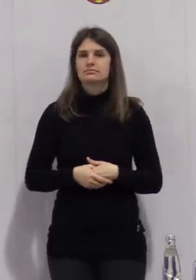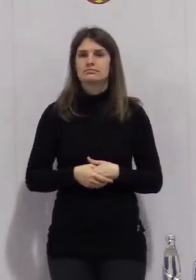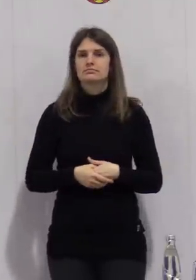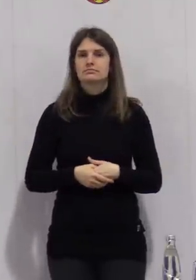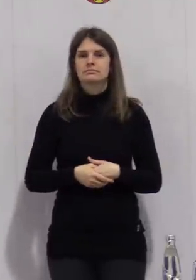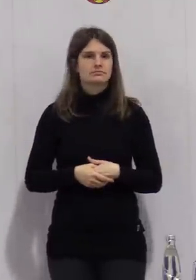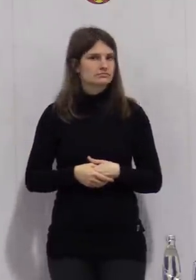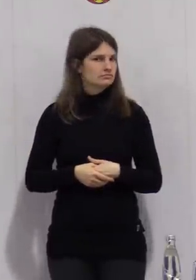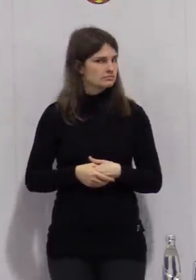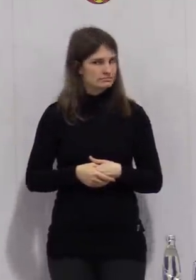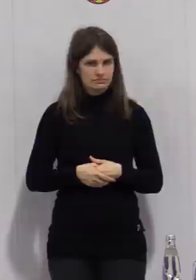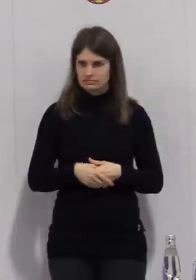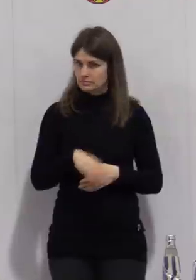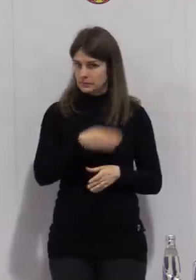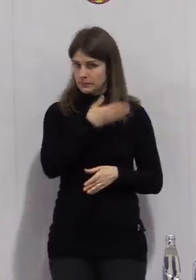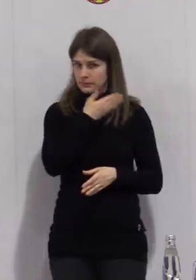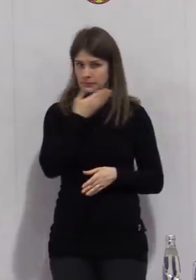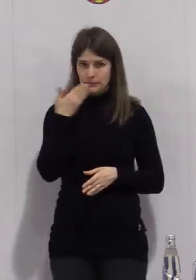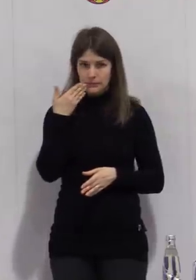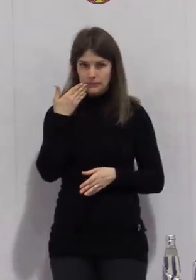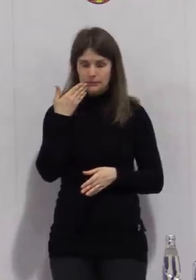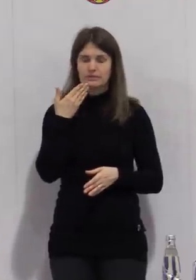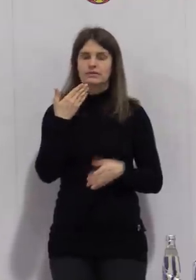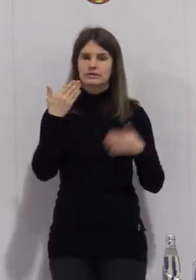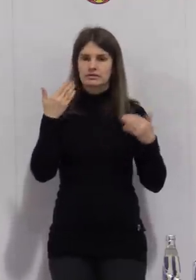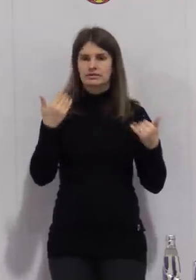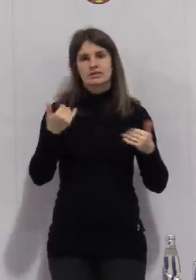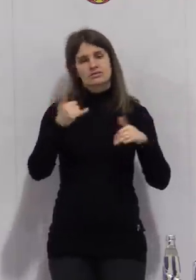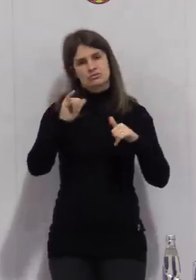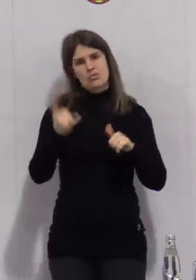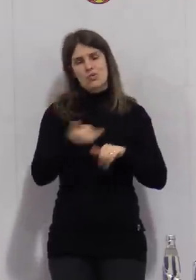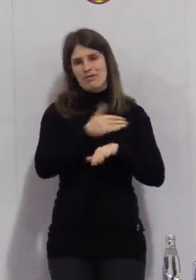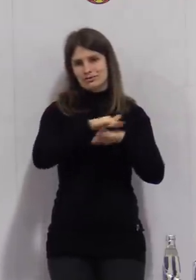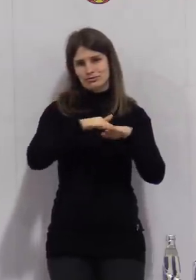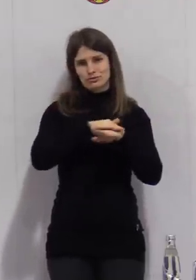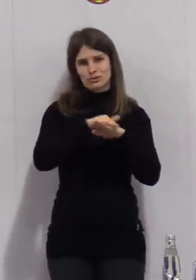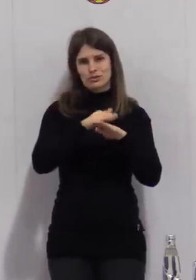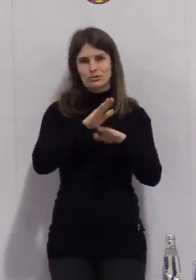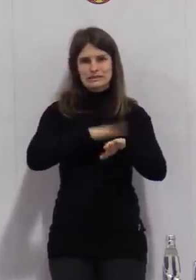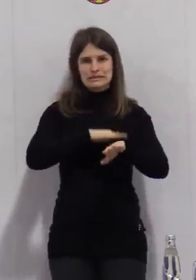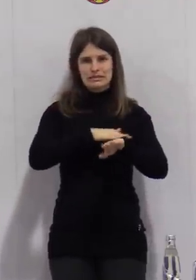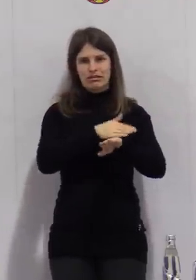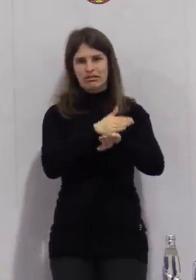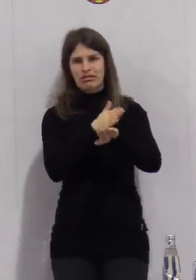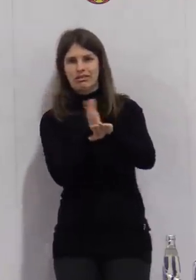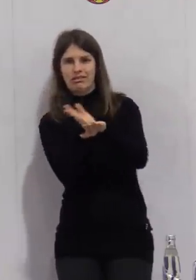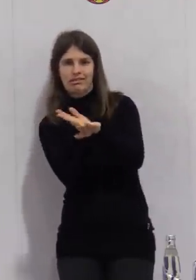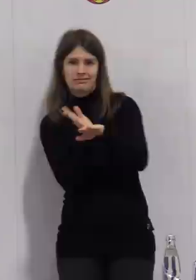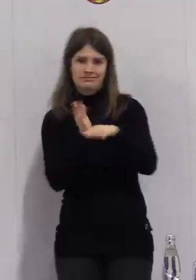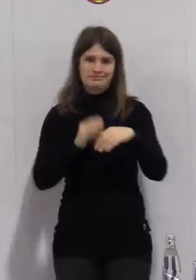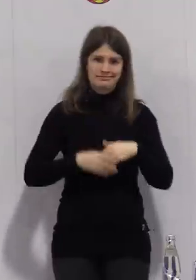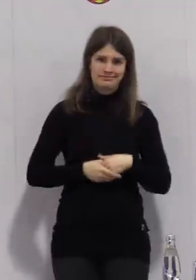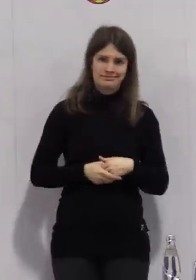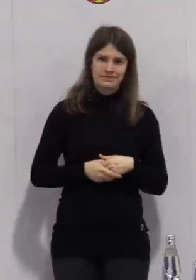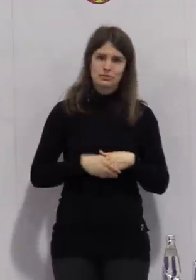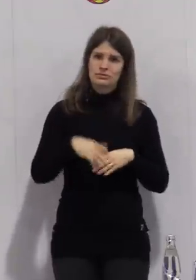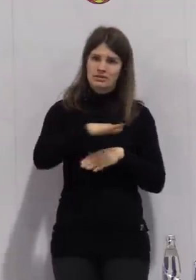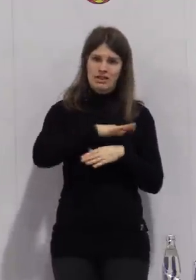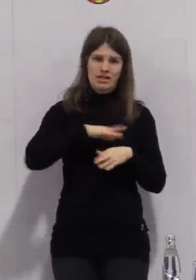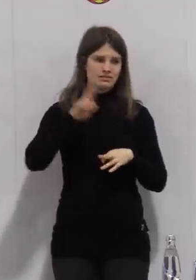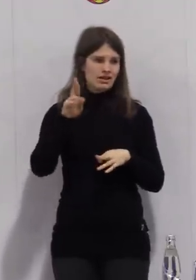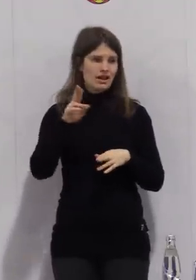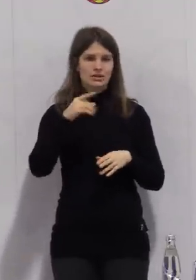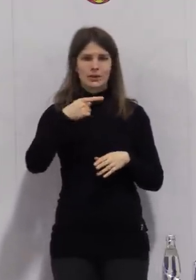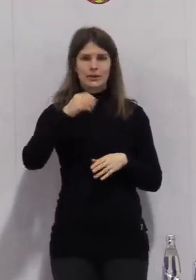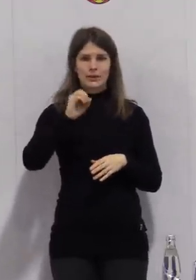Dazu ist kein Bedarf, dann würde ich mich noch mal entschuldigen für die zeitliche Verstätung und würde Herrn Landmann, wie ich als